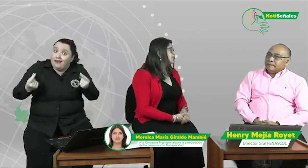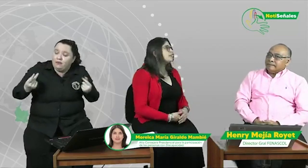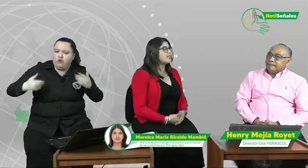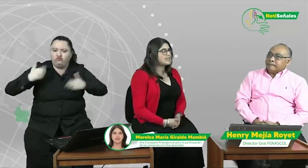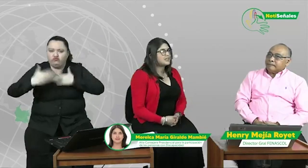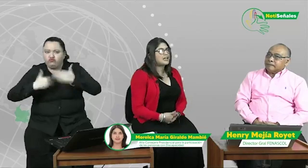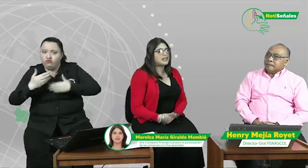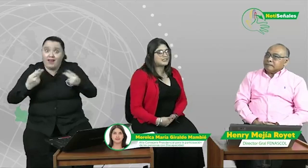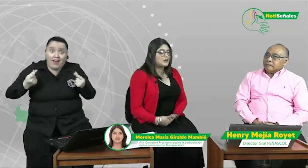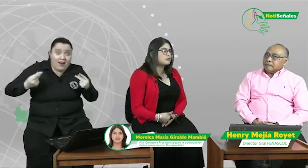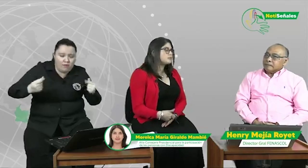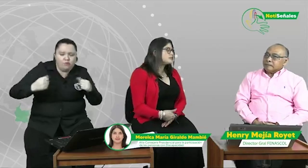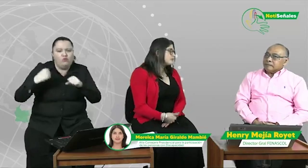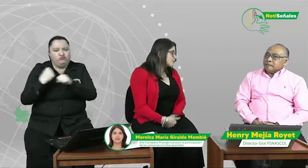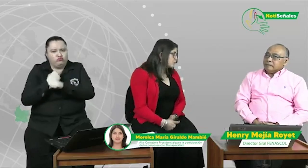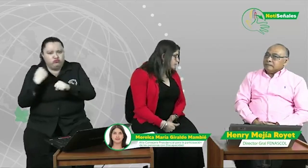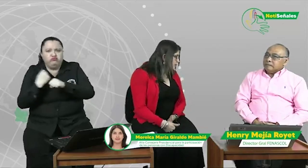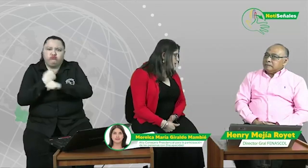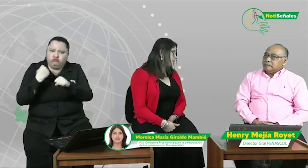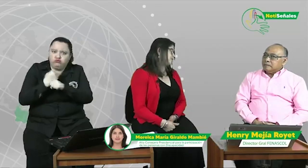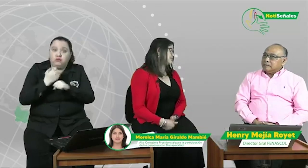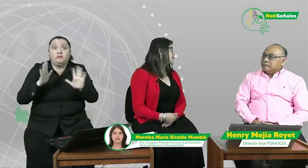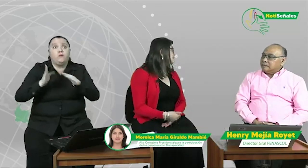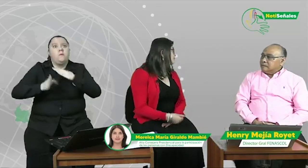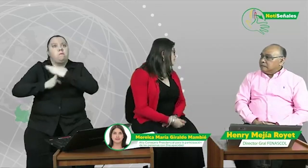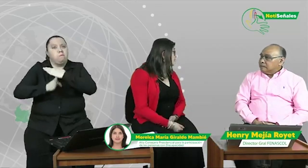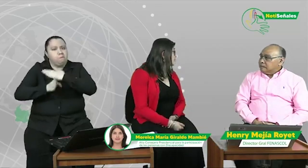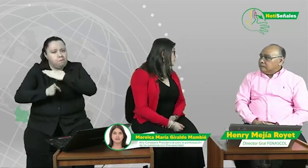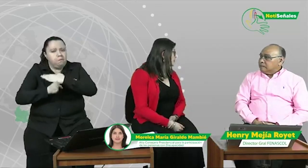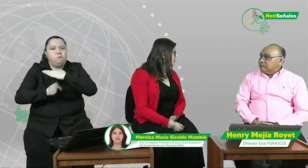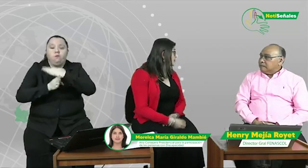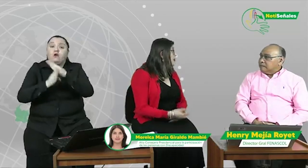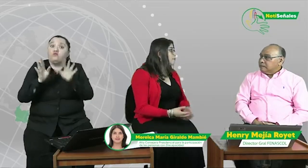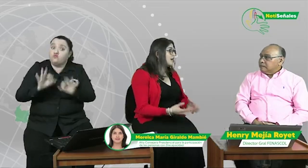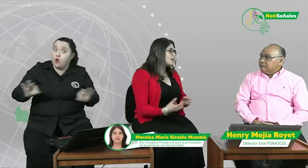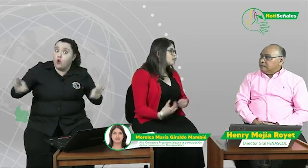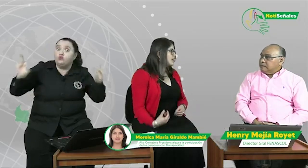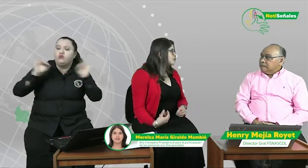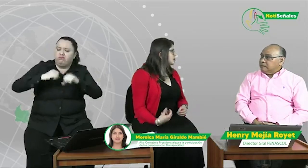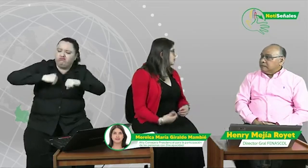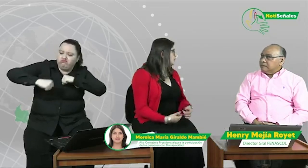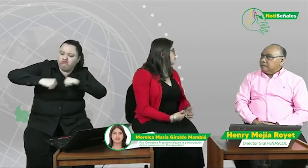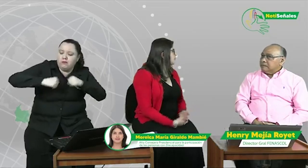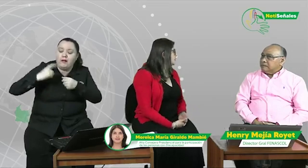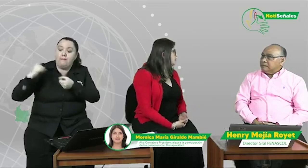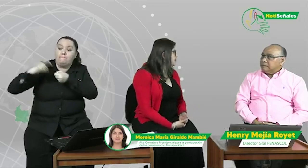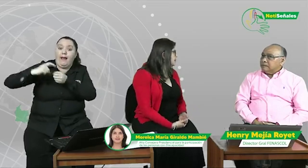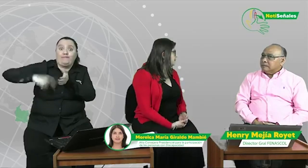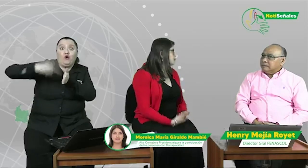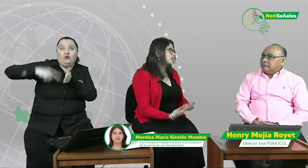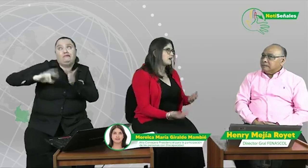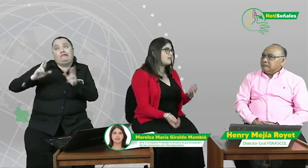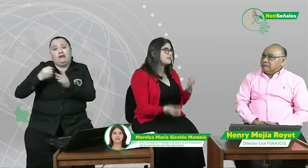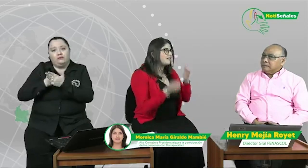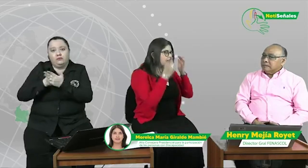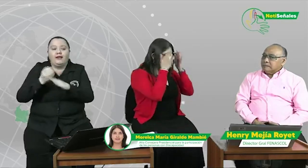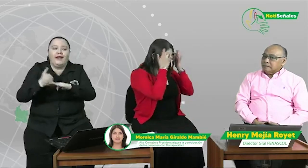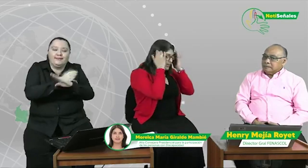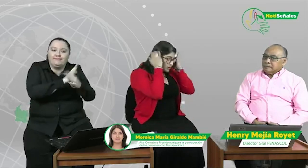Y continuamos haciendo esfuerzos importantes para lograr la contratación, porque efectivamente lo que acaban de hablar no